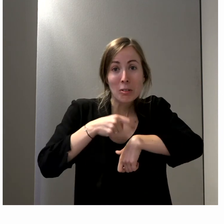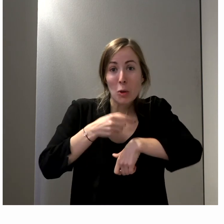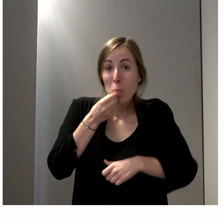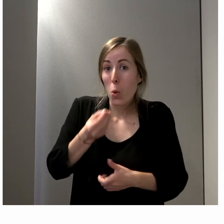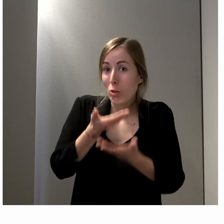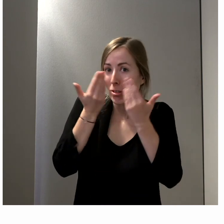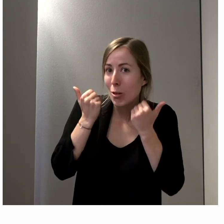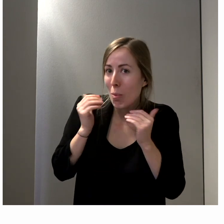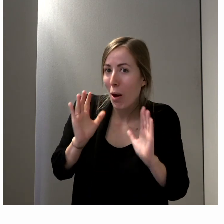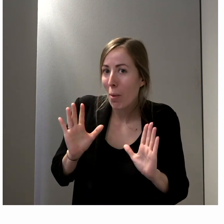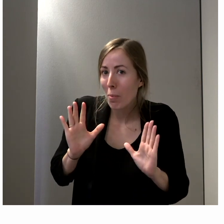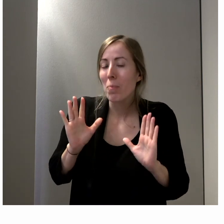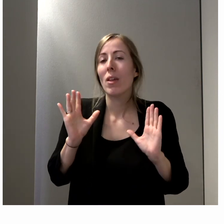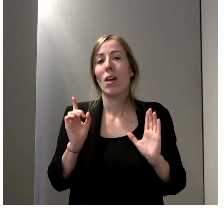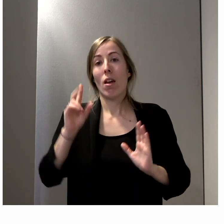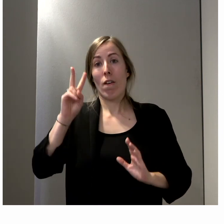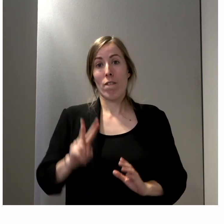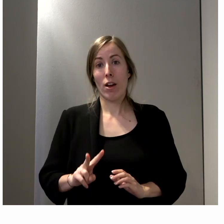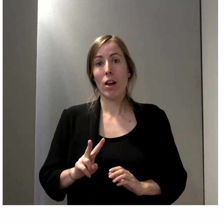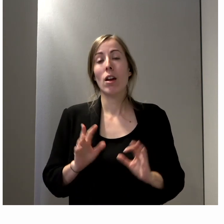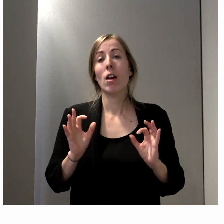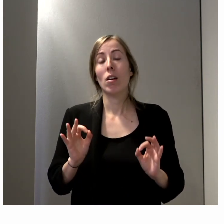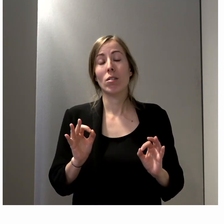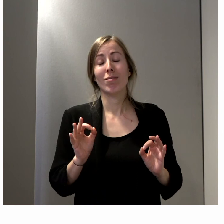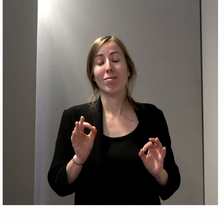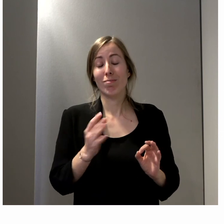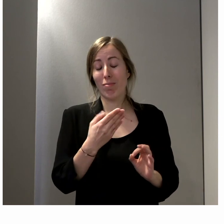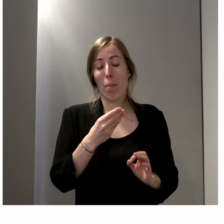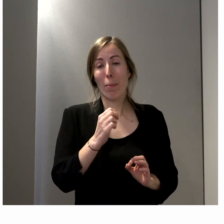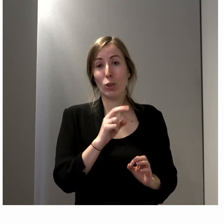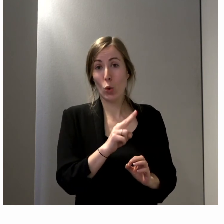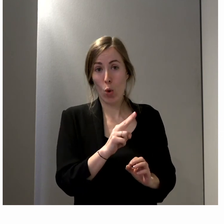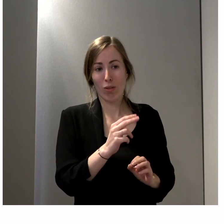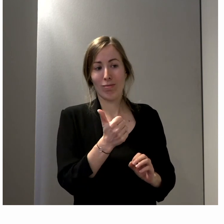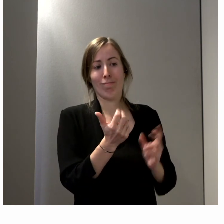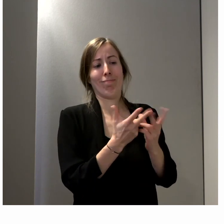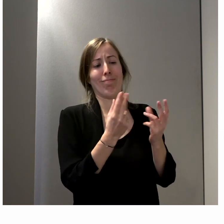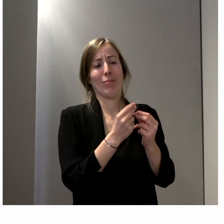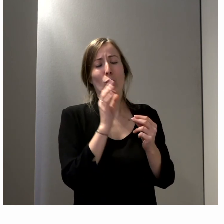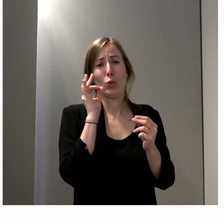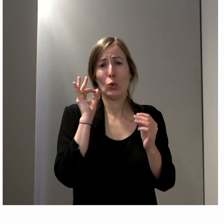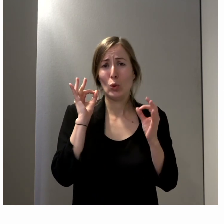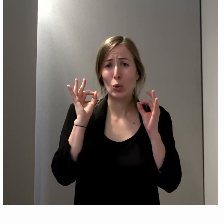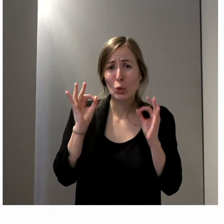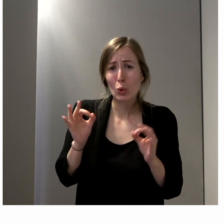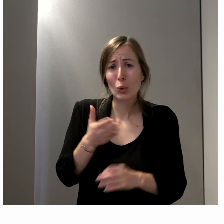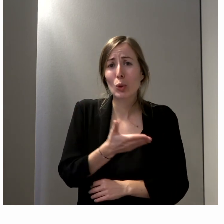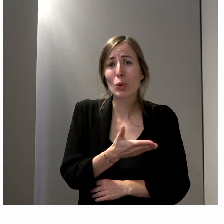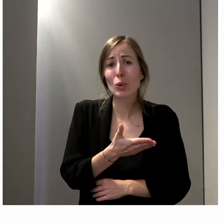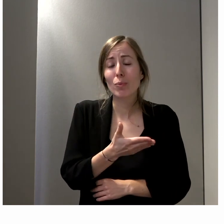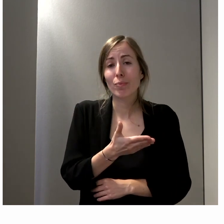mais en fait, les propos que tu viens de tenir sont là aussi à